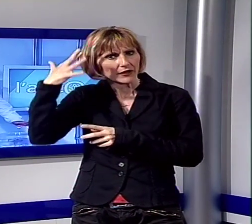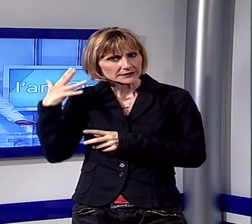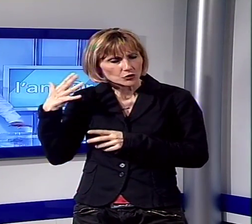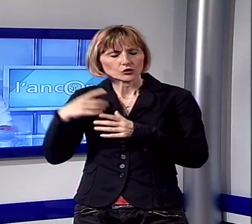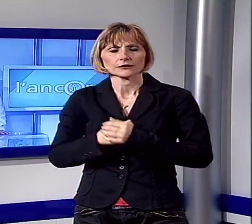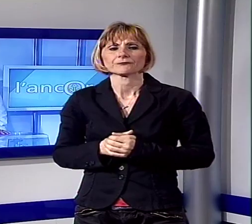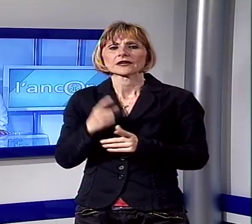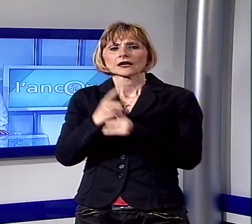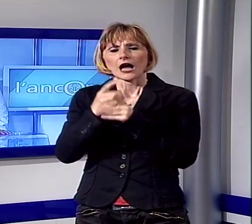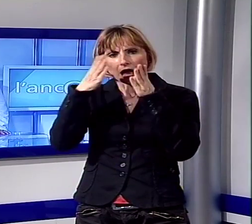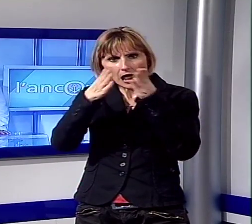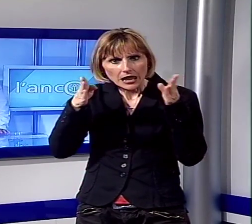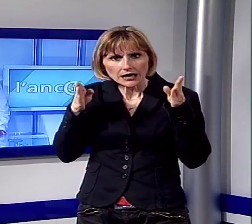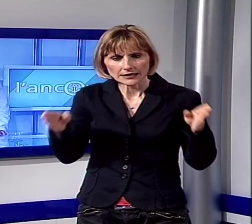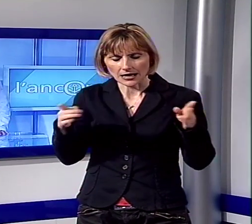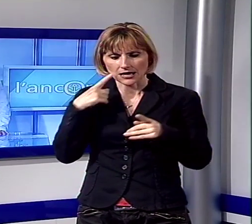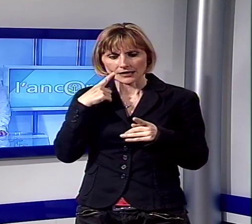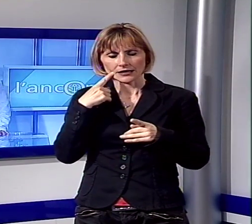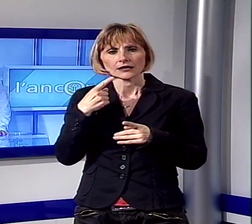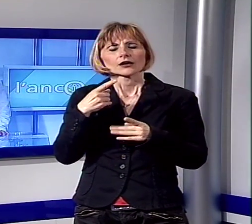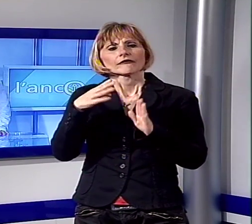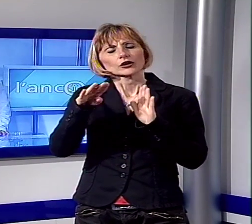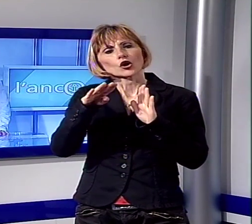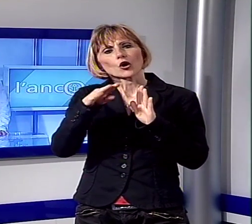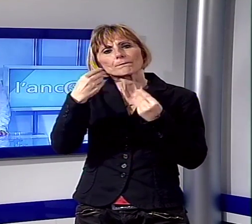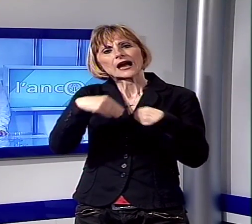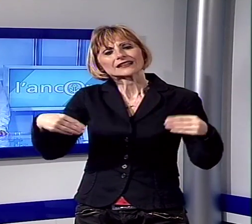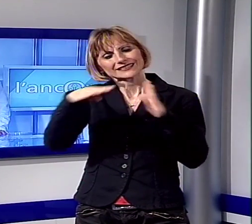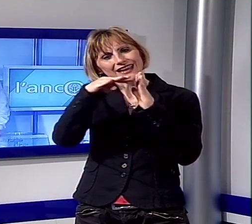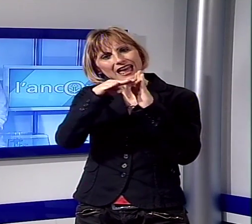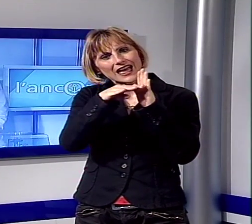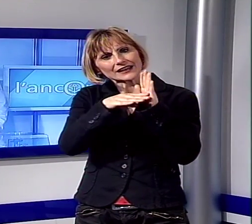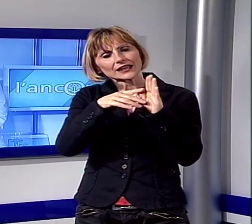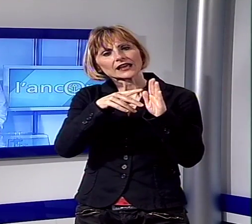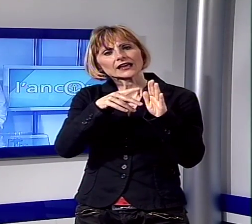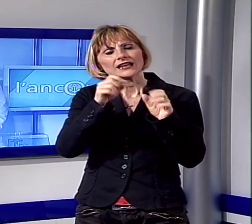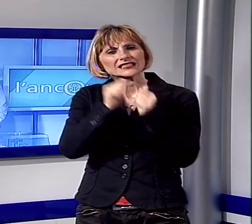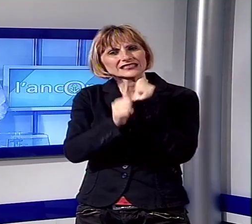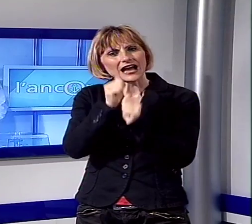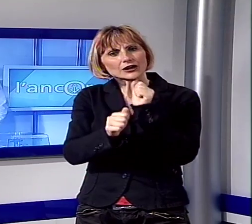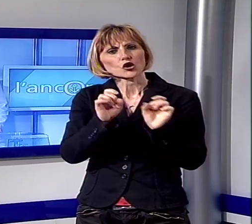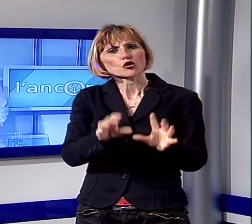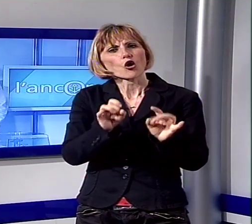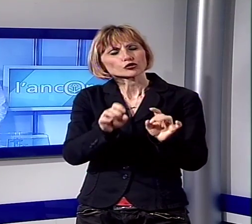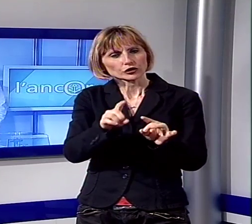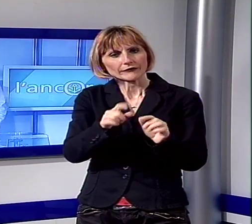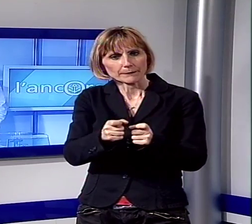l'opportunità di allargare la lista delle sostanze nocive per l'agricoltura, poi l'urgenza di un